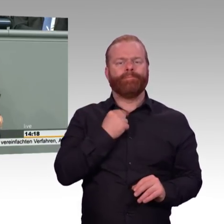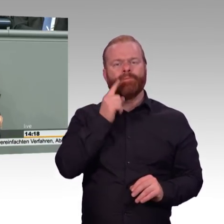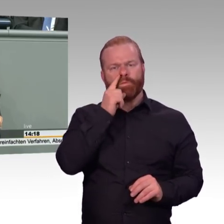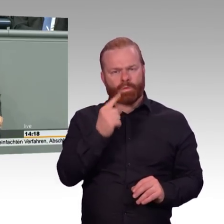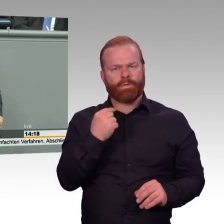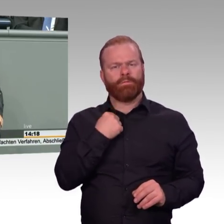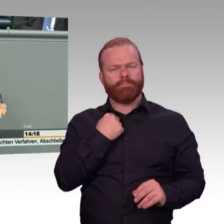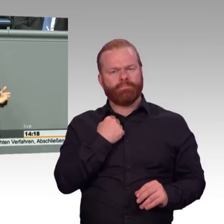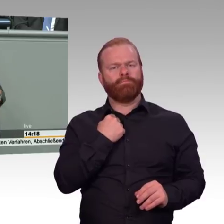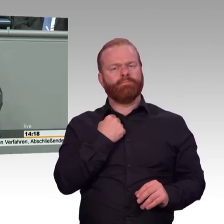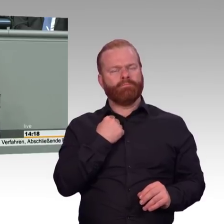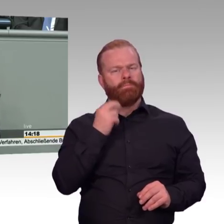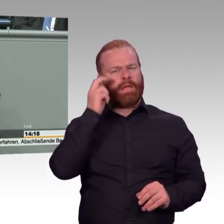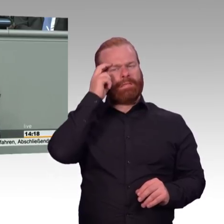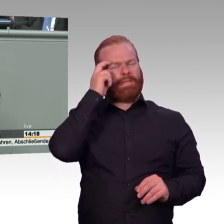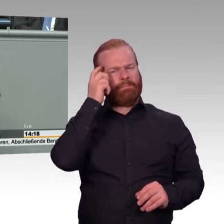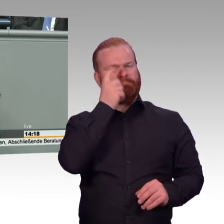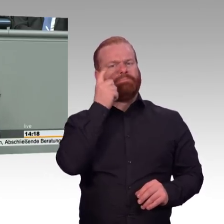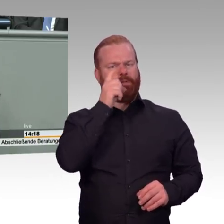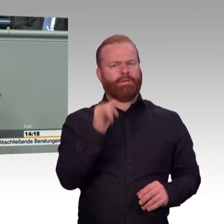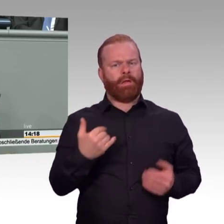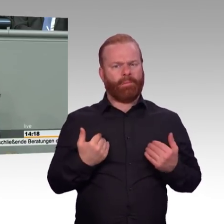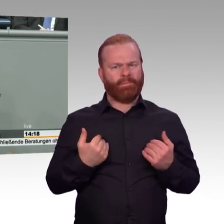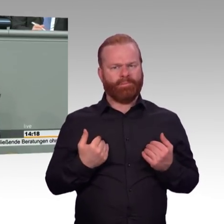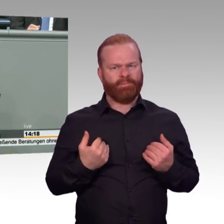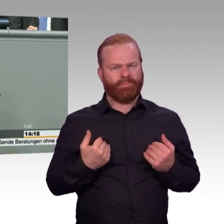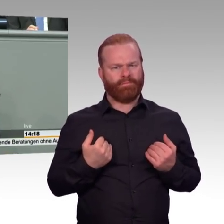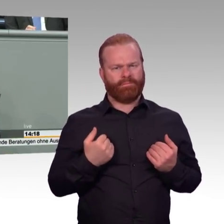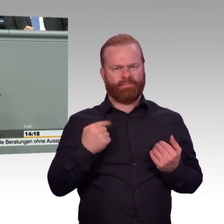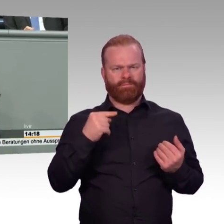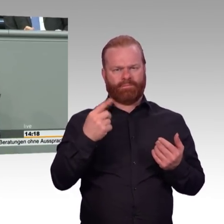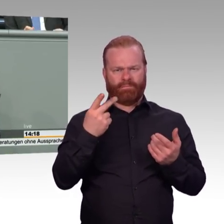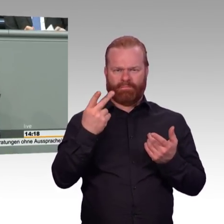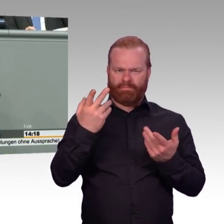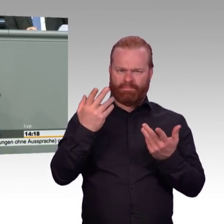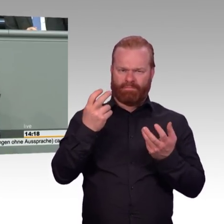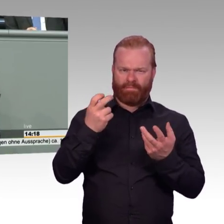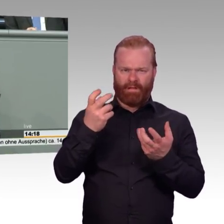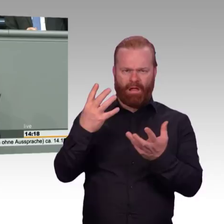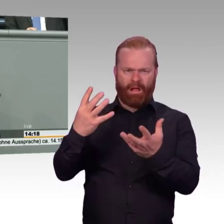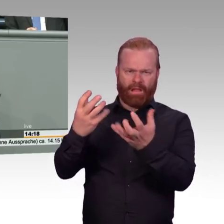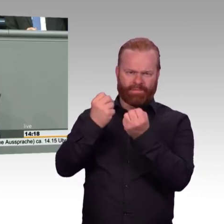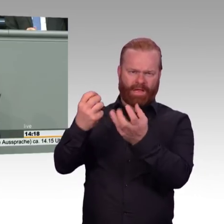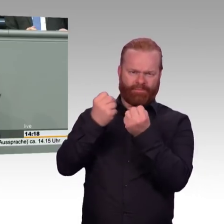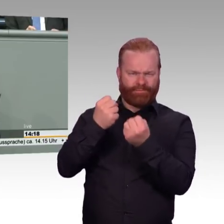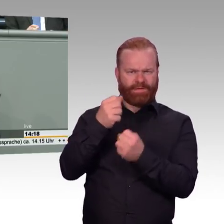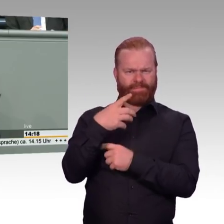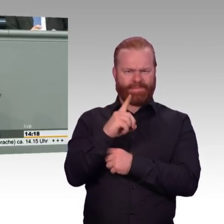Da denkt man sich dann schon, will hier möglicherweise abgelenkt werden davon, dass natürlich Herr Altmaier jetzt in der Pflicht ist, im Zuge der